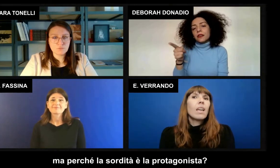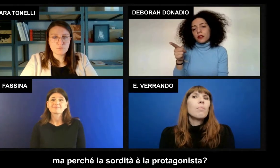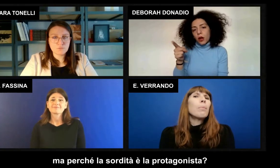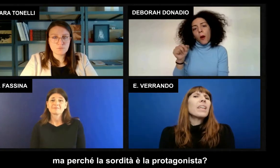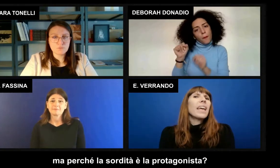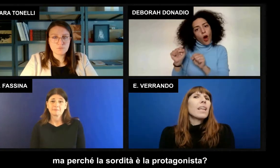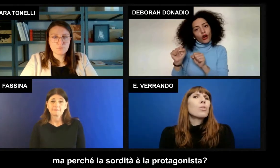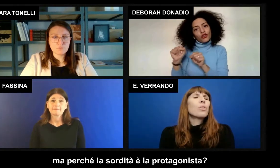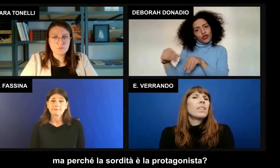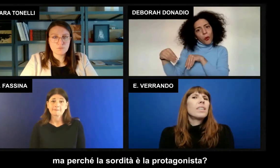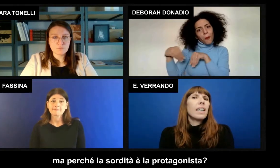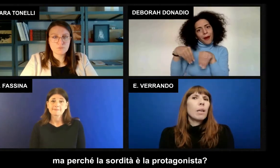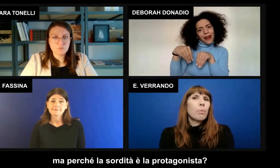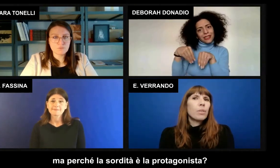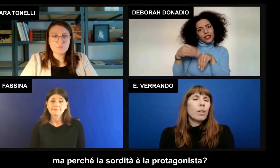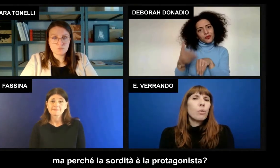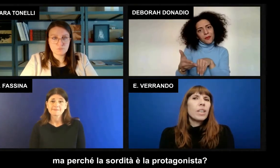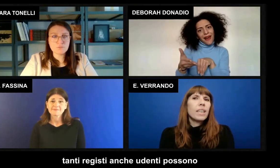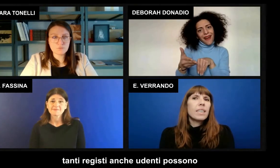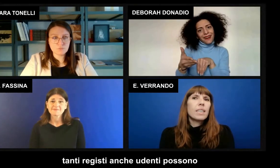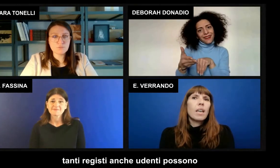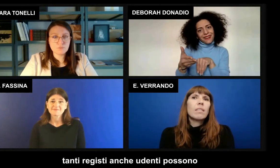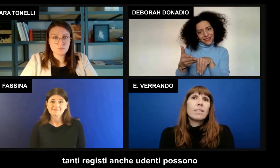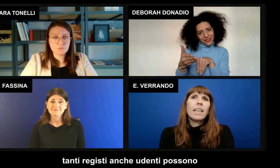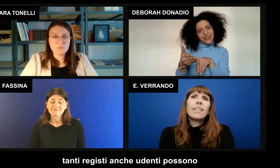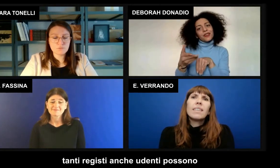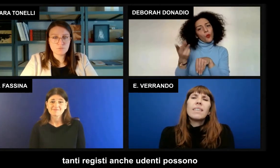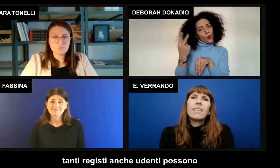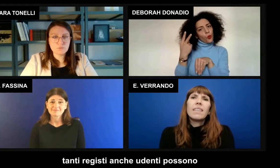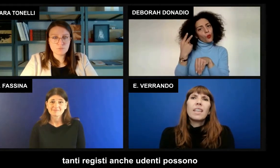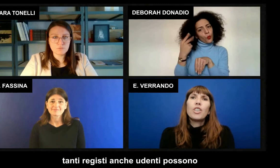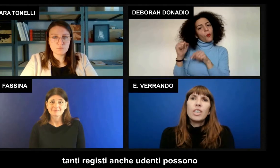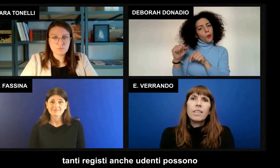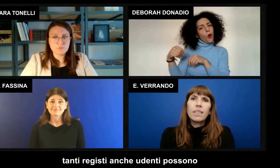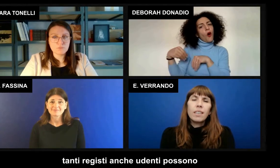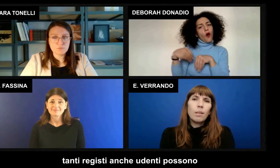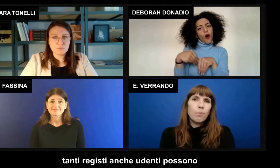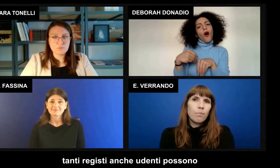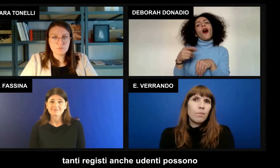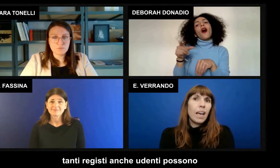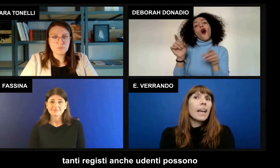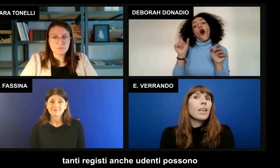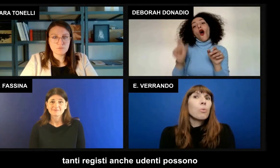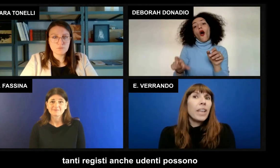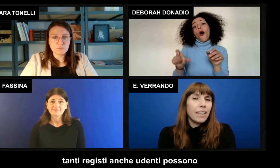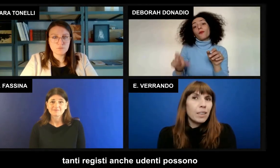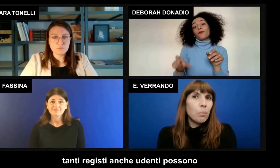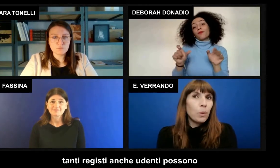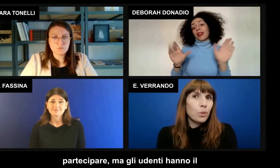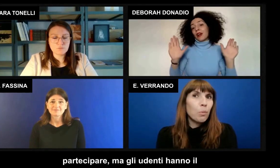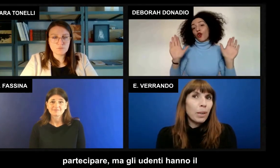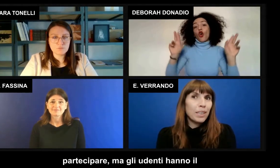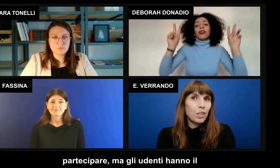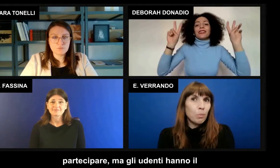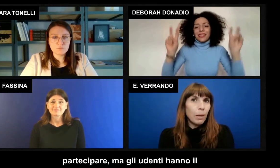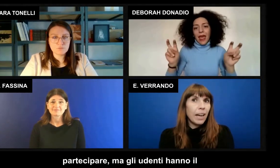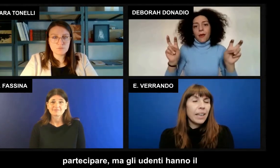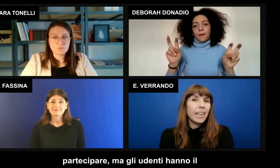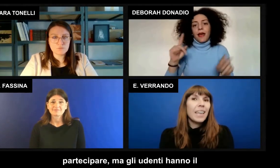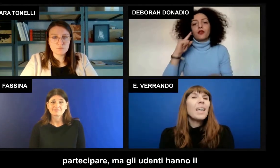Ma perché la sordità è la protagonista? Tanti registi, anche udenti, possono